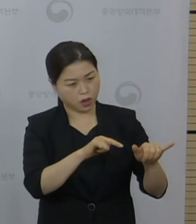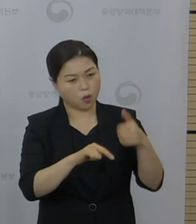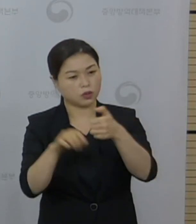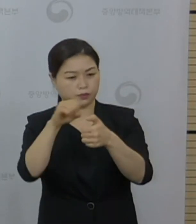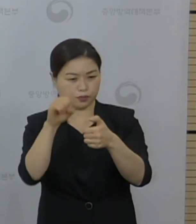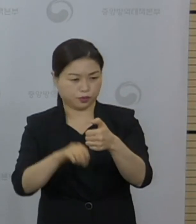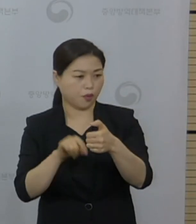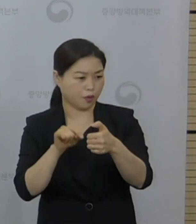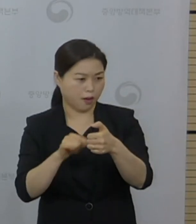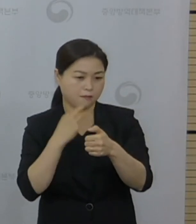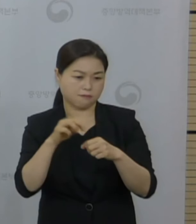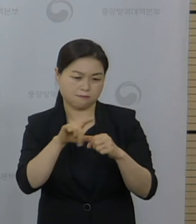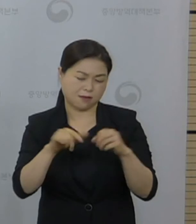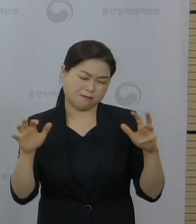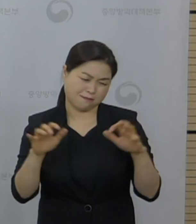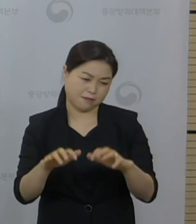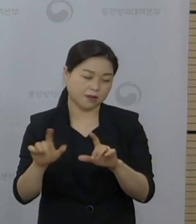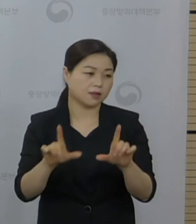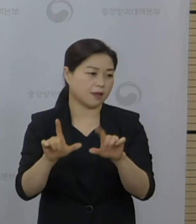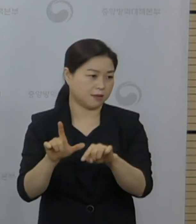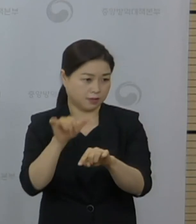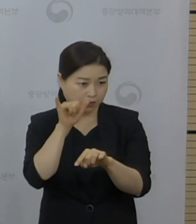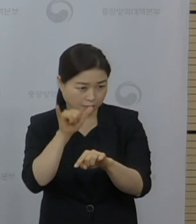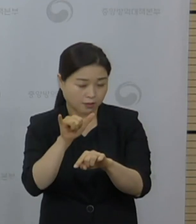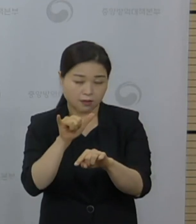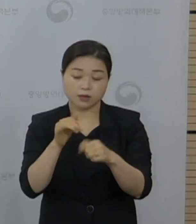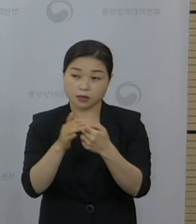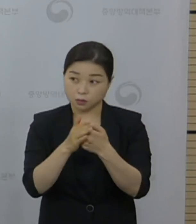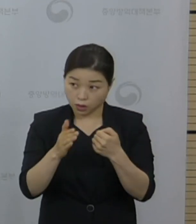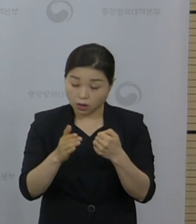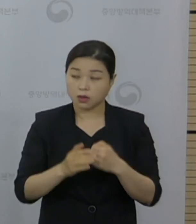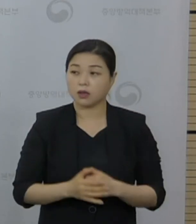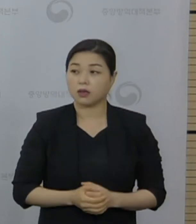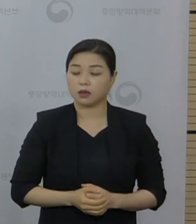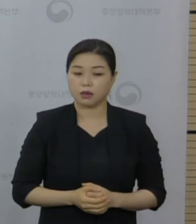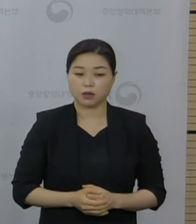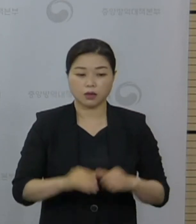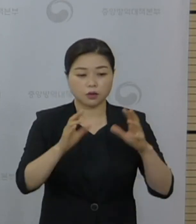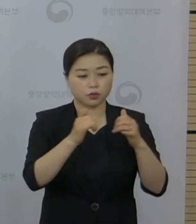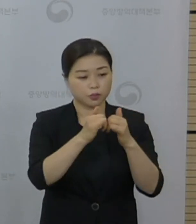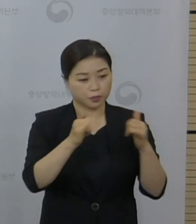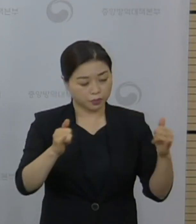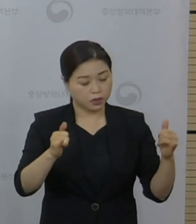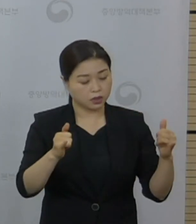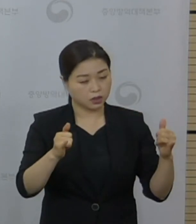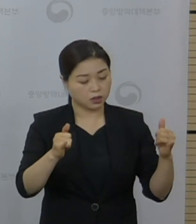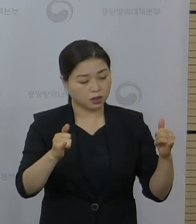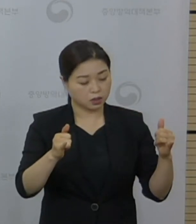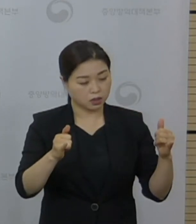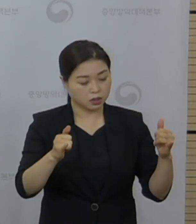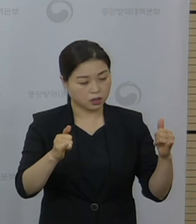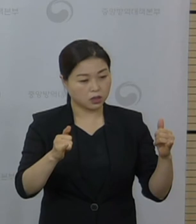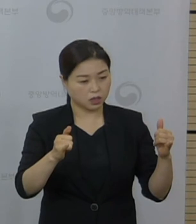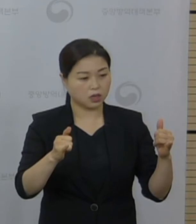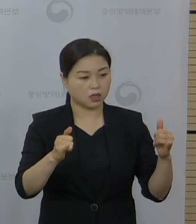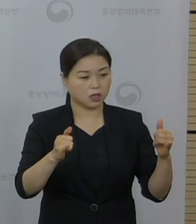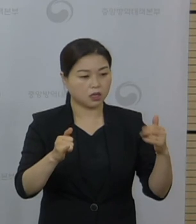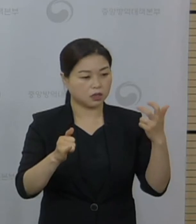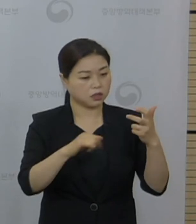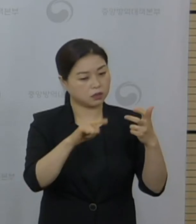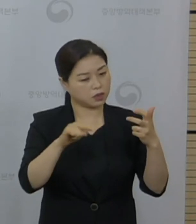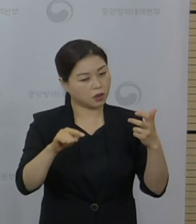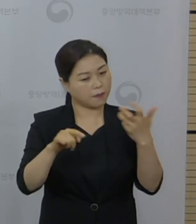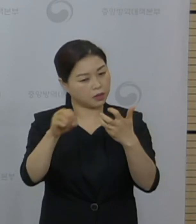%에서 60% 정도입니다. 이에 비해서 국내 전체 코로나19 확진자 발생 비율이 70%에서 80%